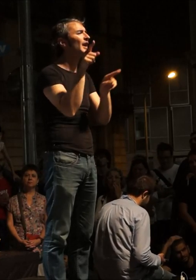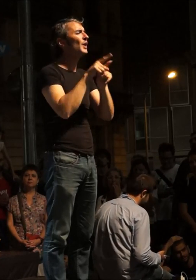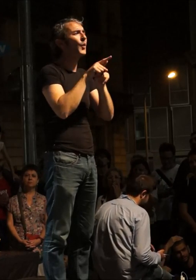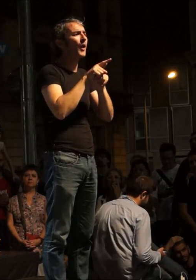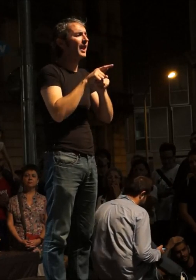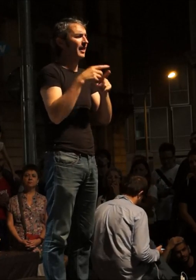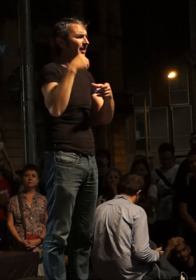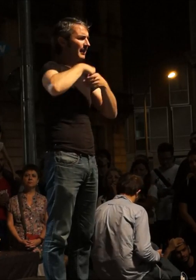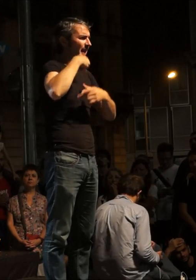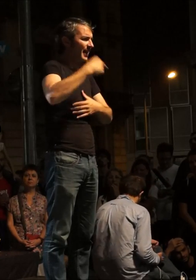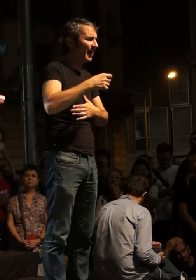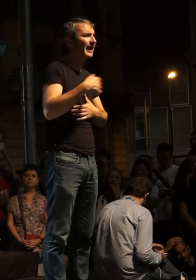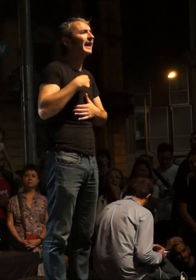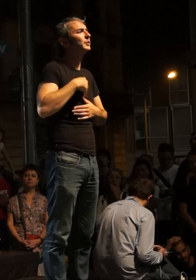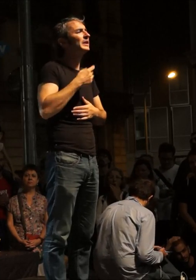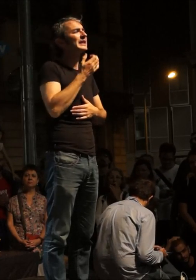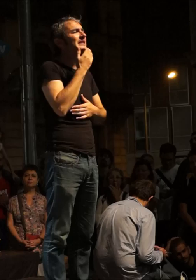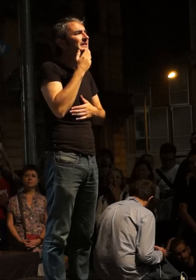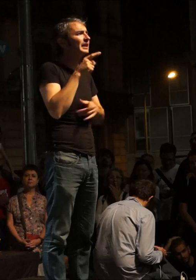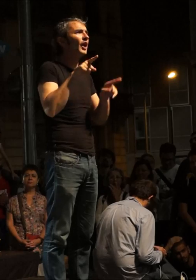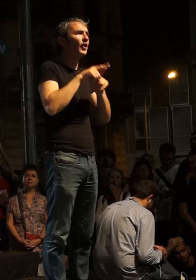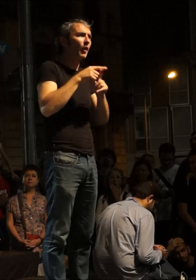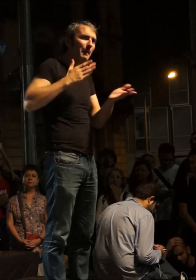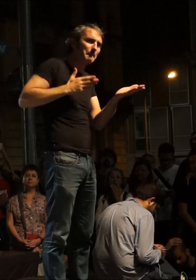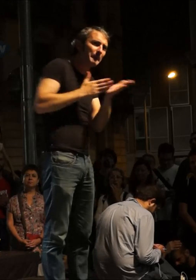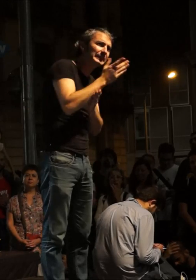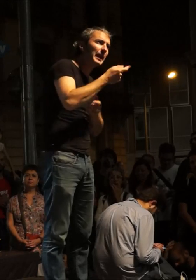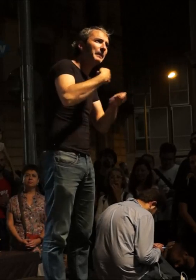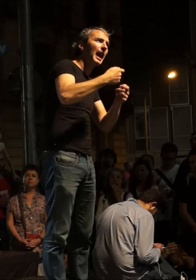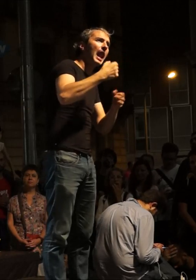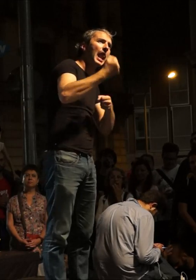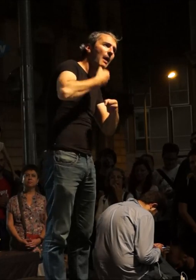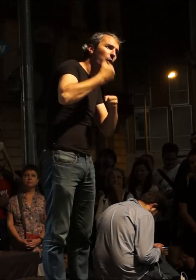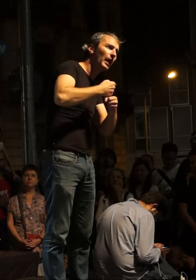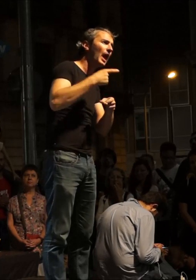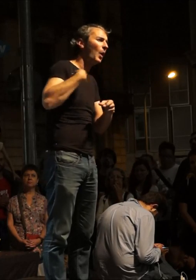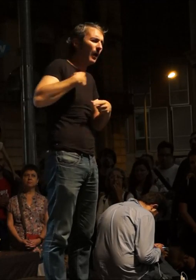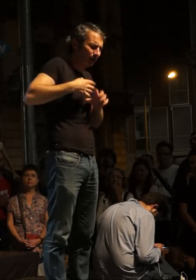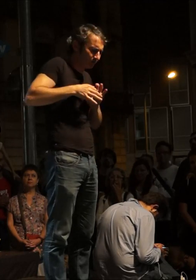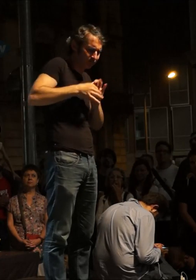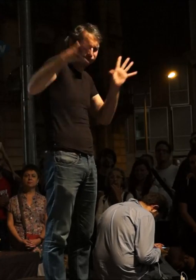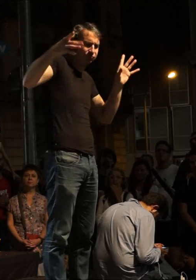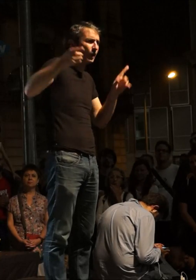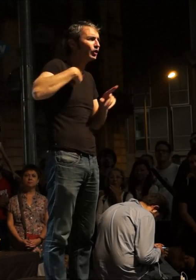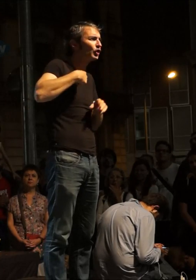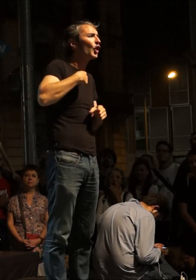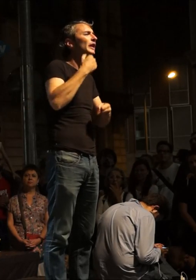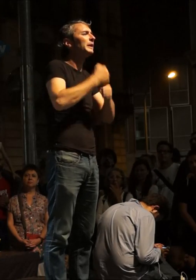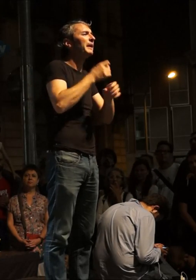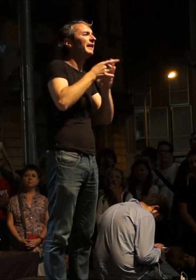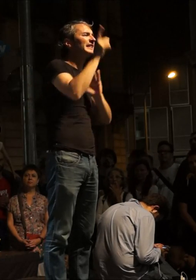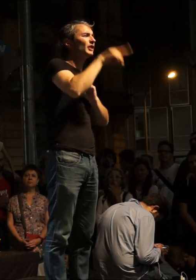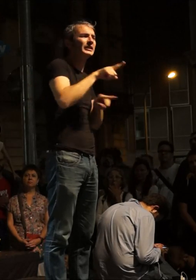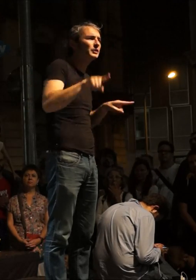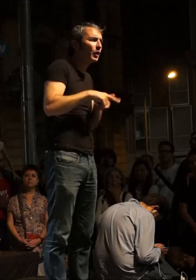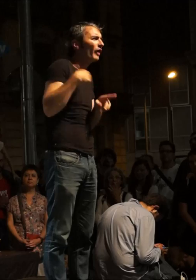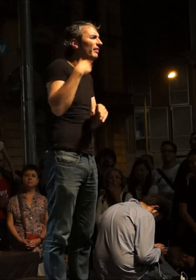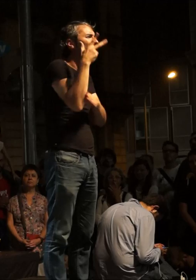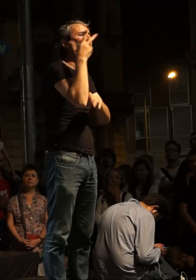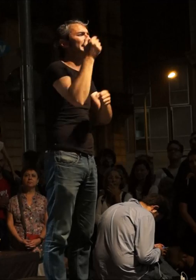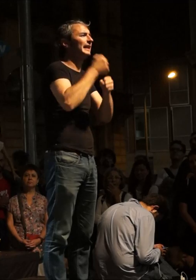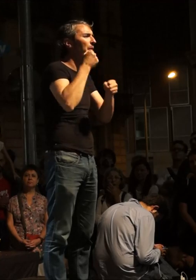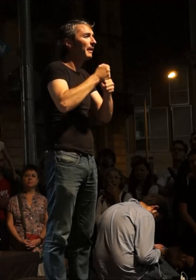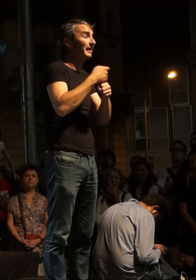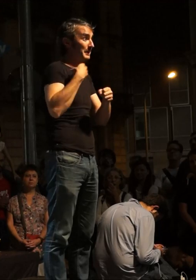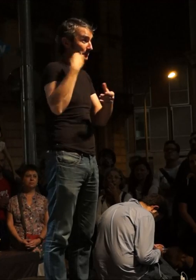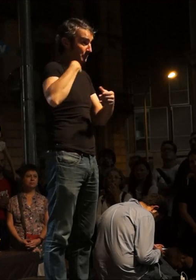independència de si passem o no pel mercat laboral, amb independència de si som productives o no. i sobretot en la construcció